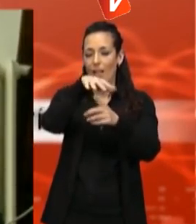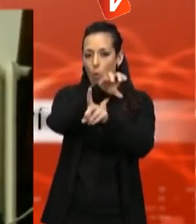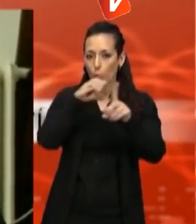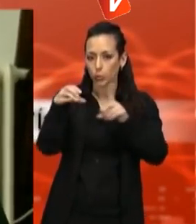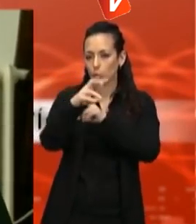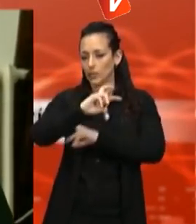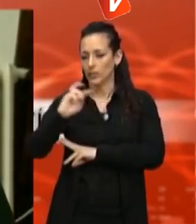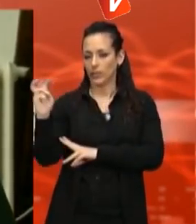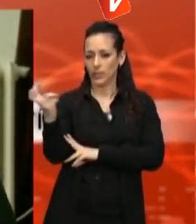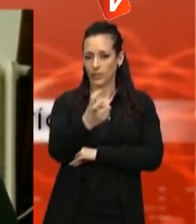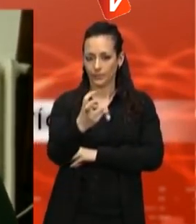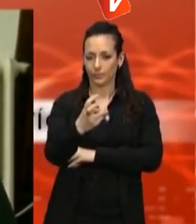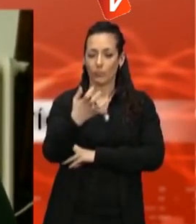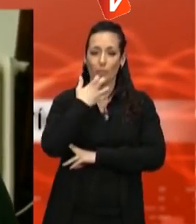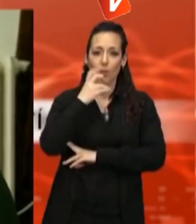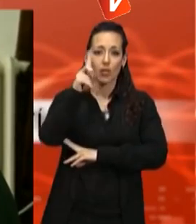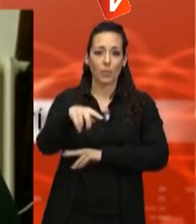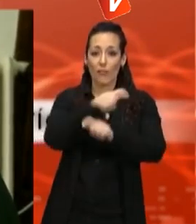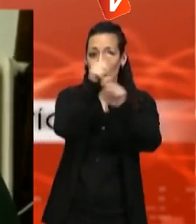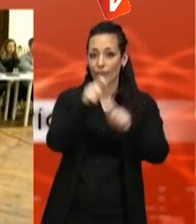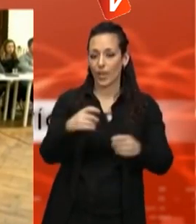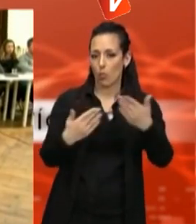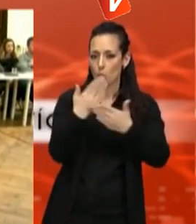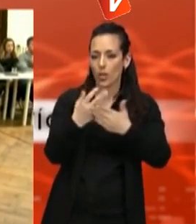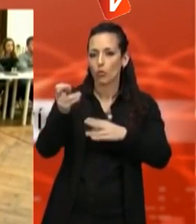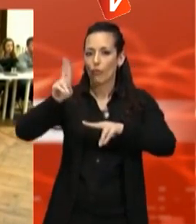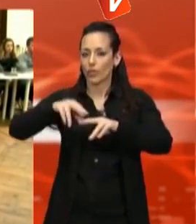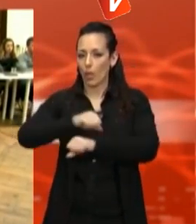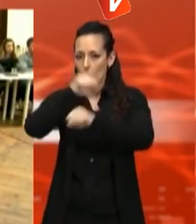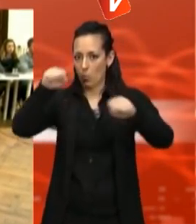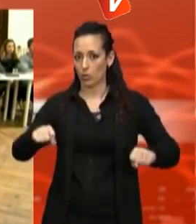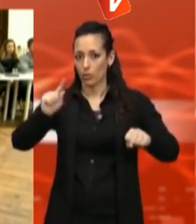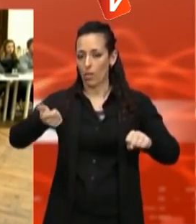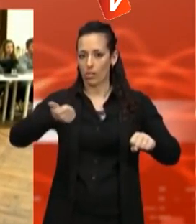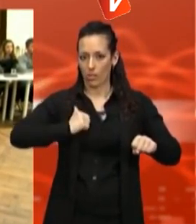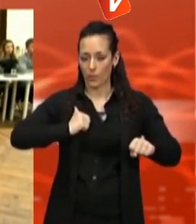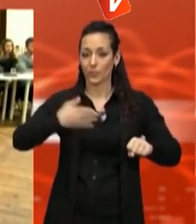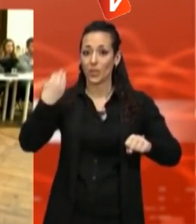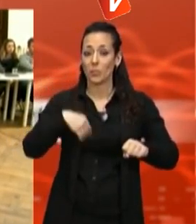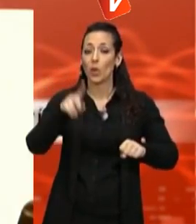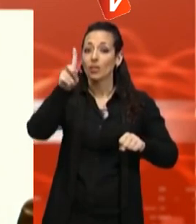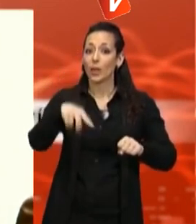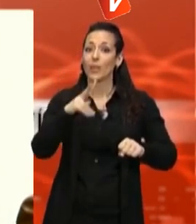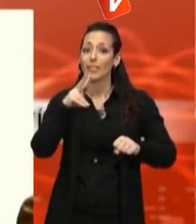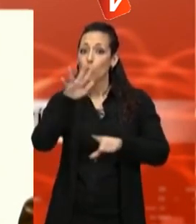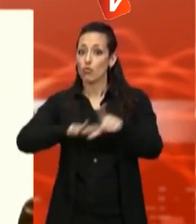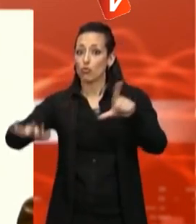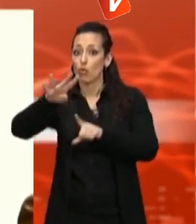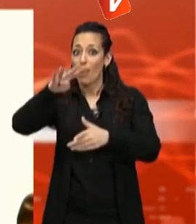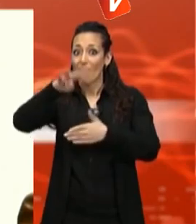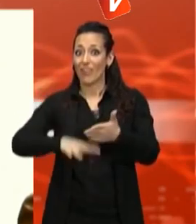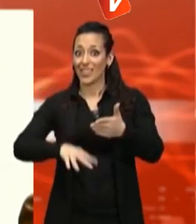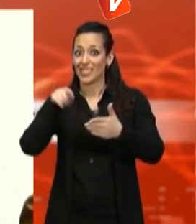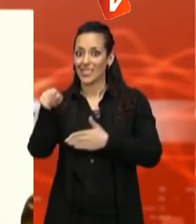associatiu terrassenc, des de la Festa Major fins a la Fira Modernista. Pei aconsella aprofitar la sobrecàrrega turística que pateix actualment Barcelona